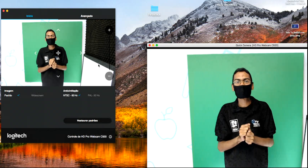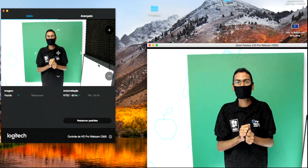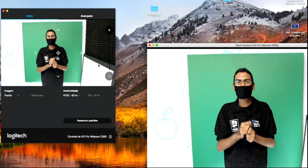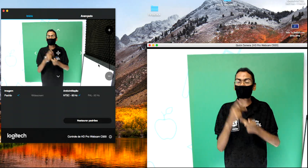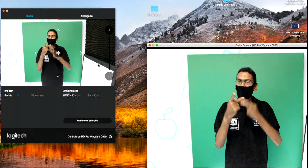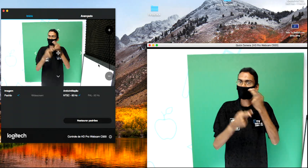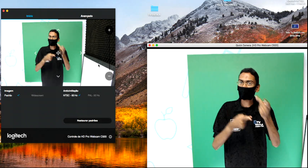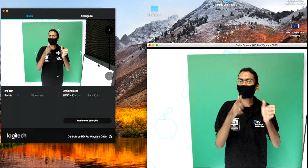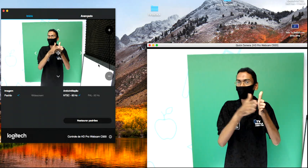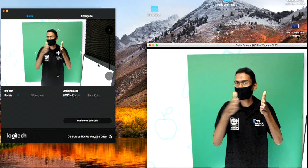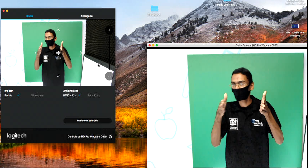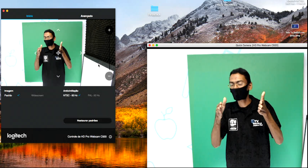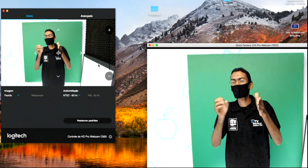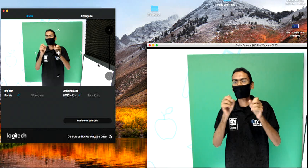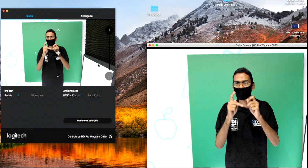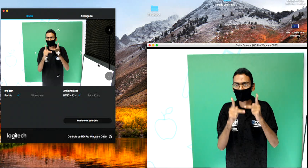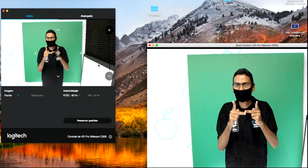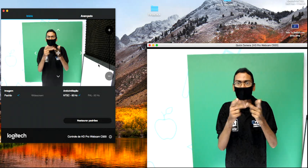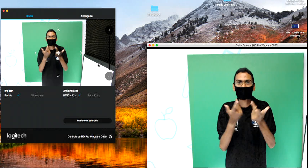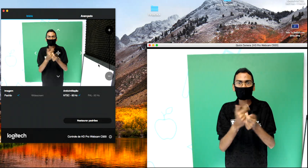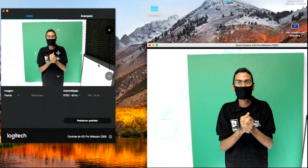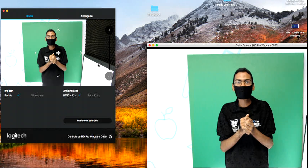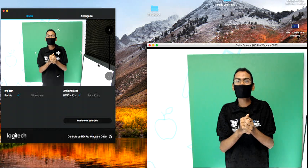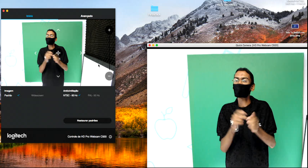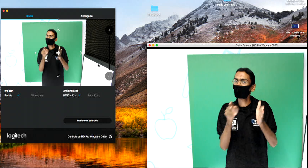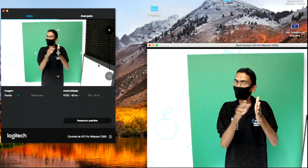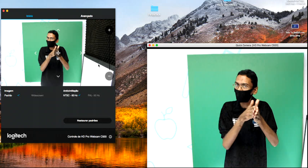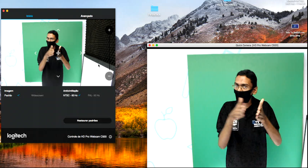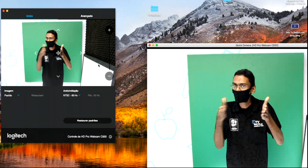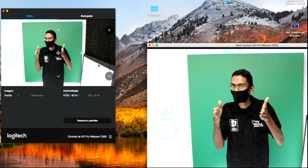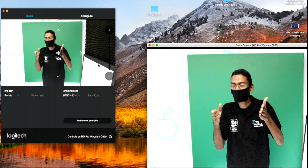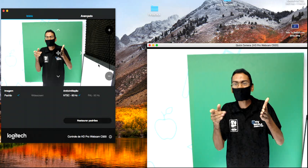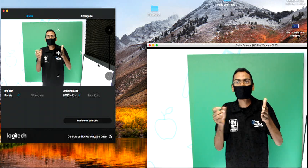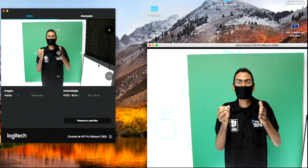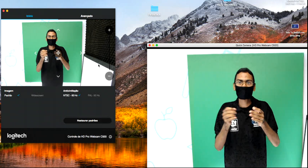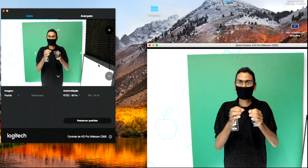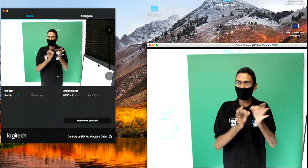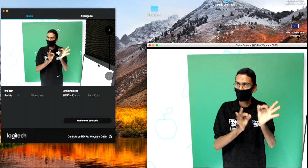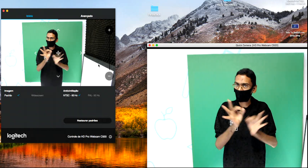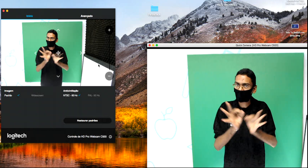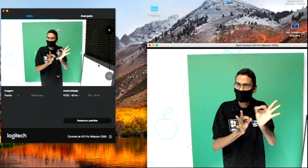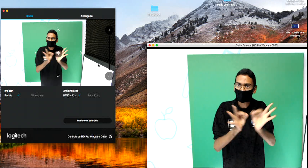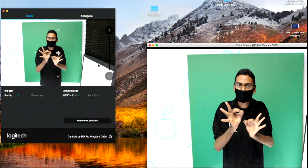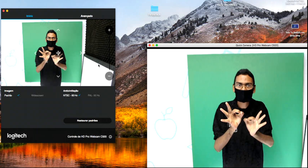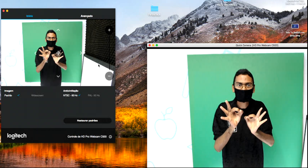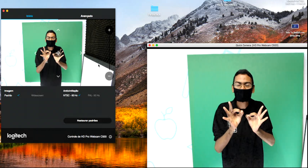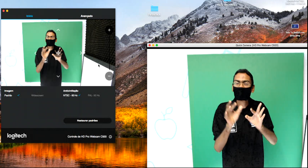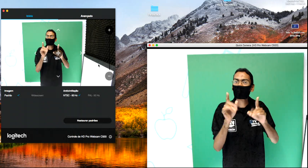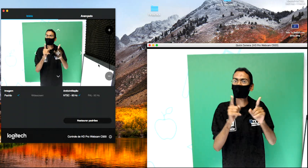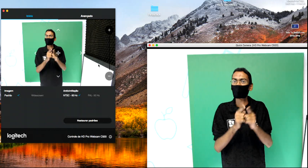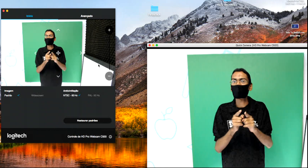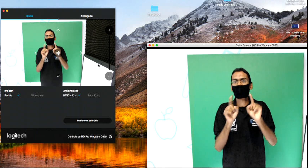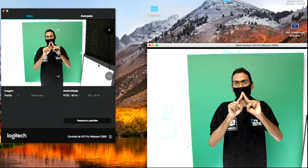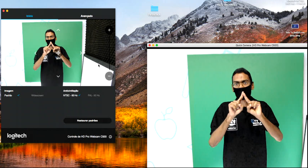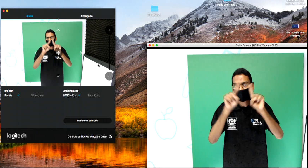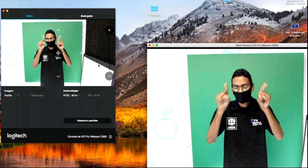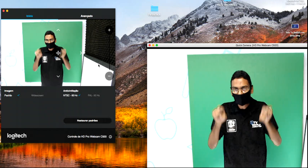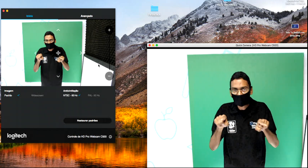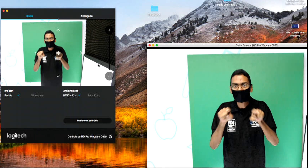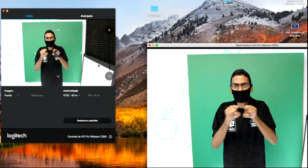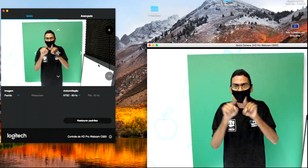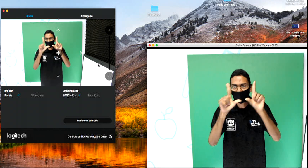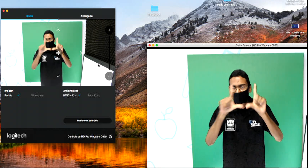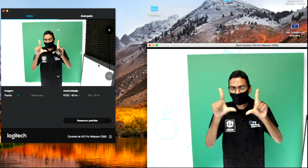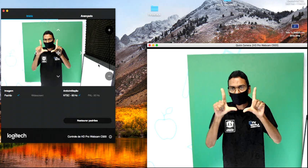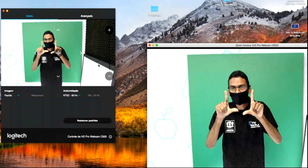é dividido em grandes fases, conforme descrito na linha do tempo que nós estamos mostrando aqui na tela. Vamos falar do período da